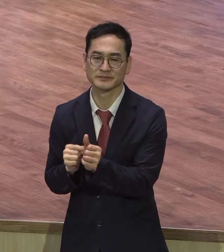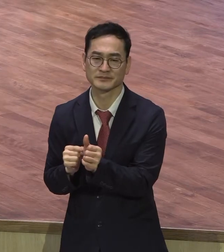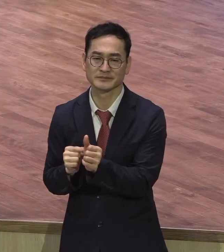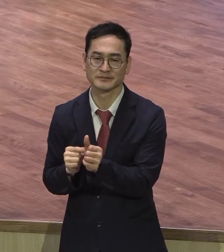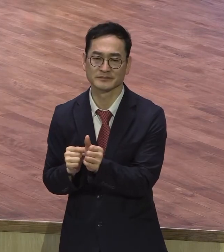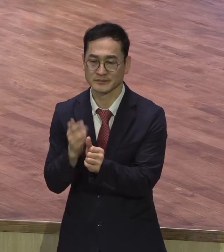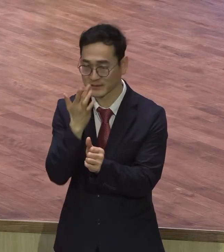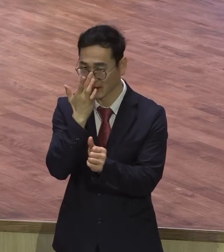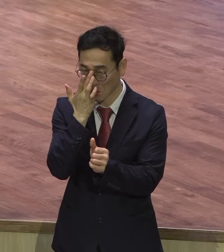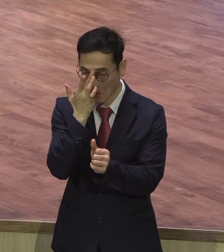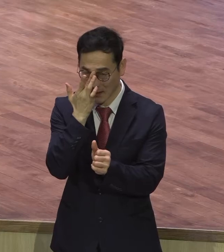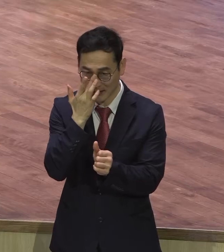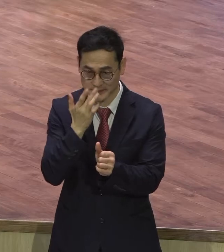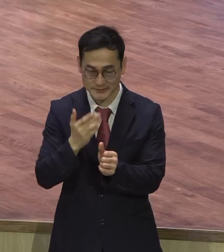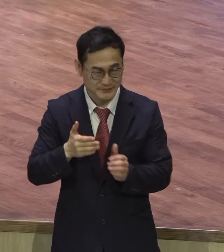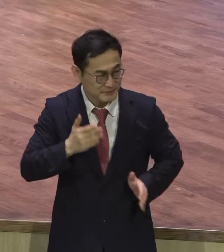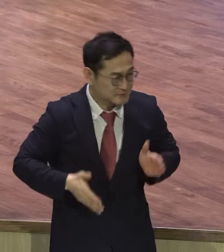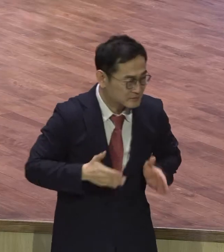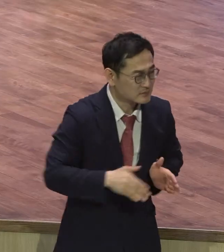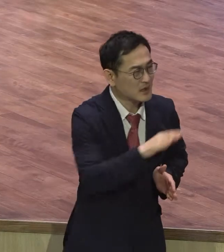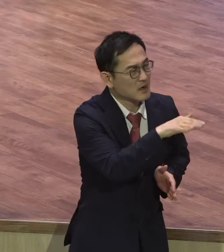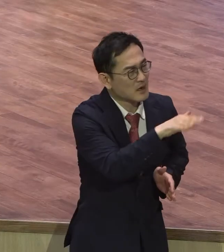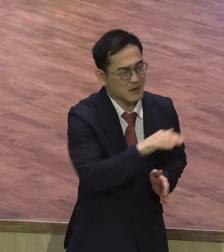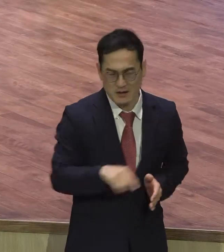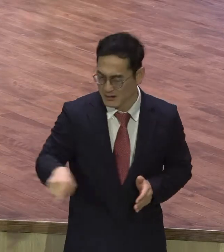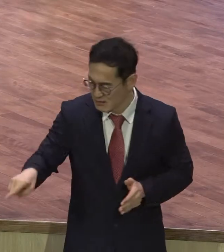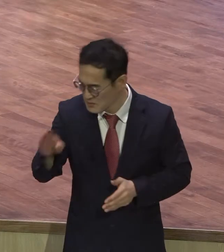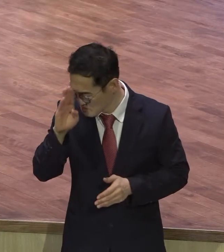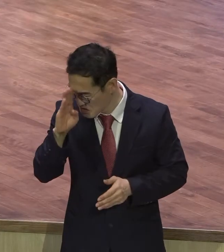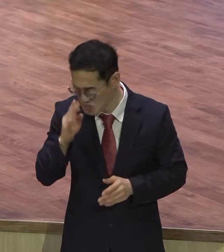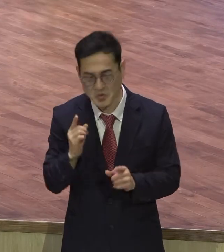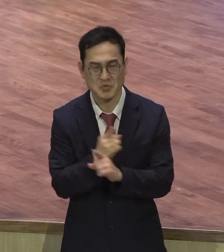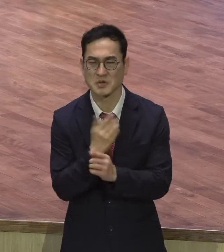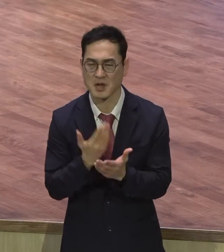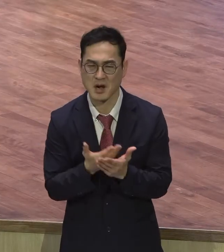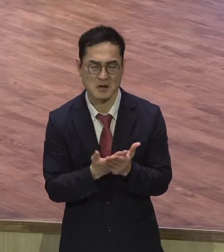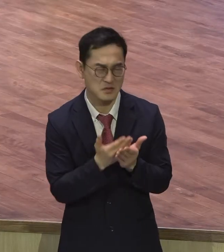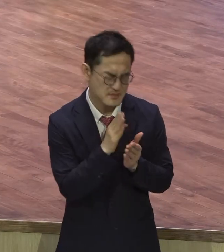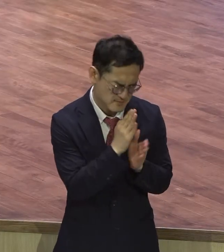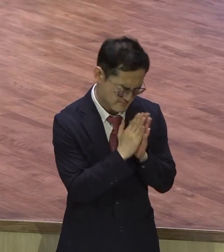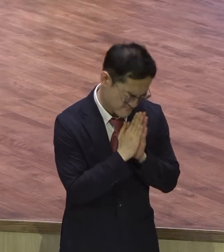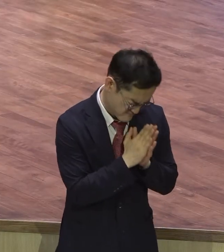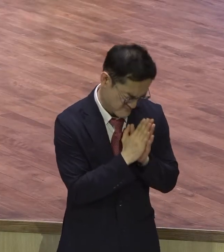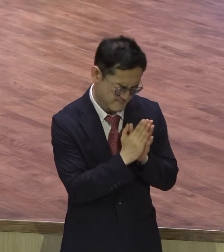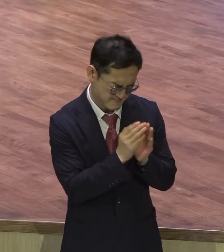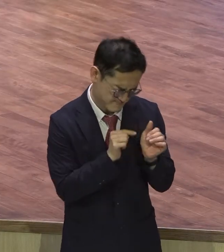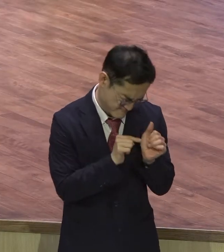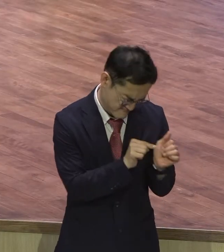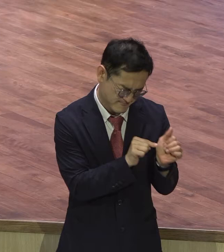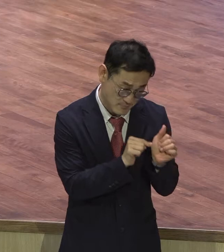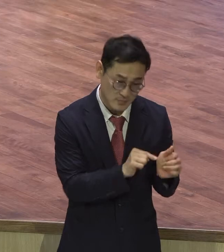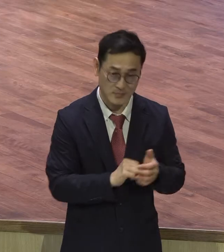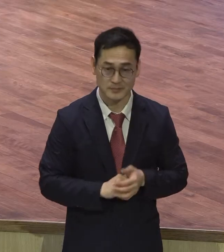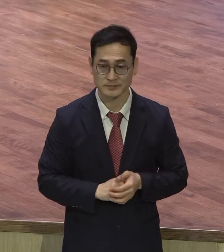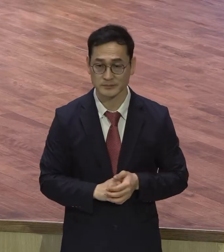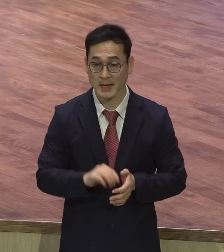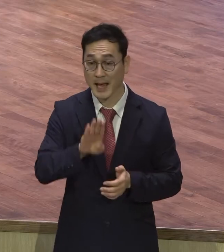자기 밑에 있는 하인의 질병을 그렇게 고쳐달라고 강구를 합니다. 백부장은 뭐하는 사람이냐